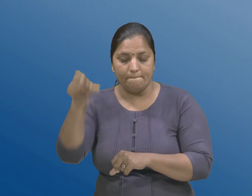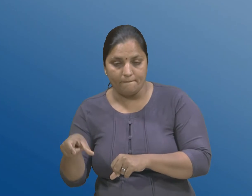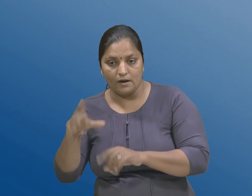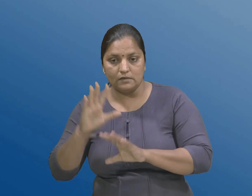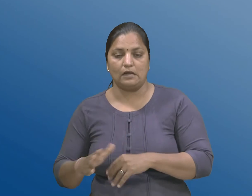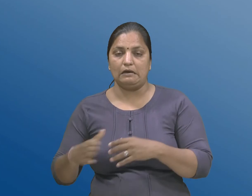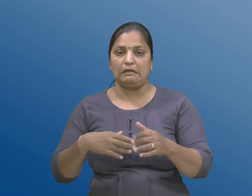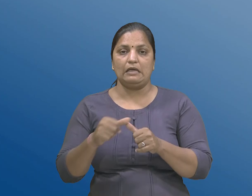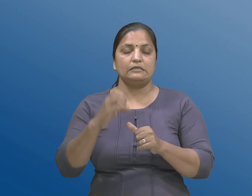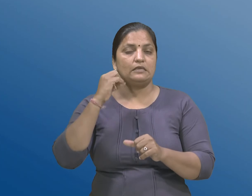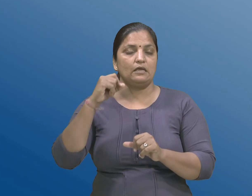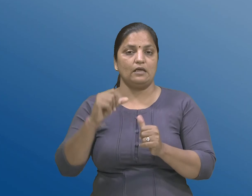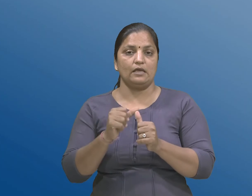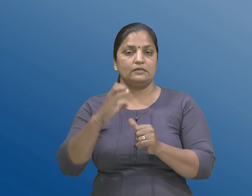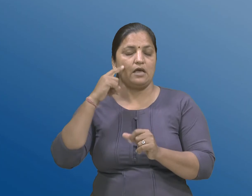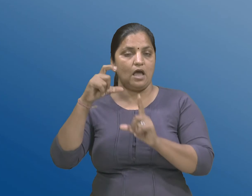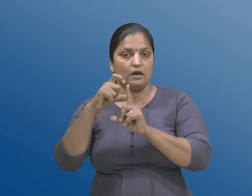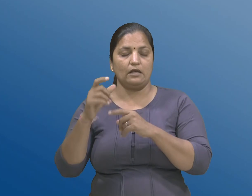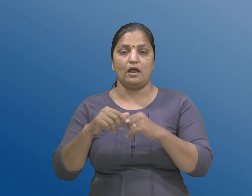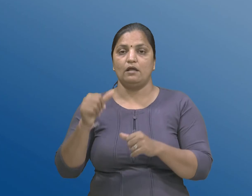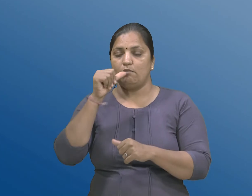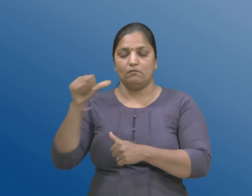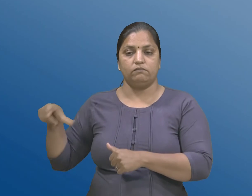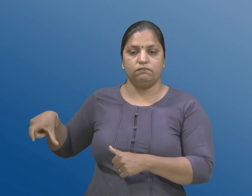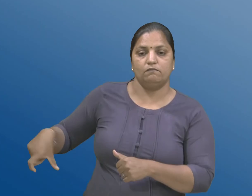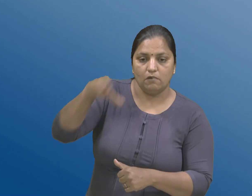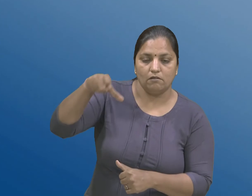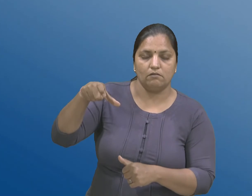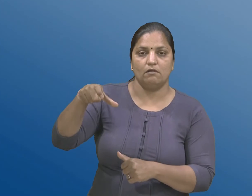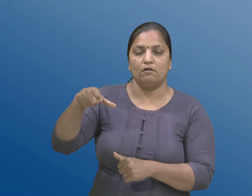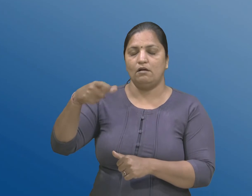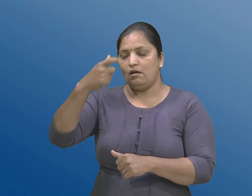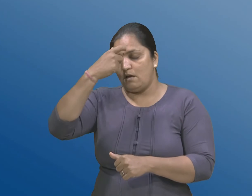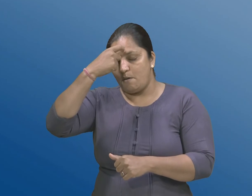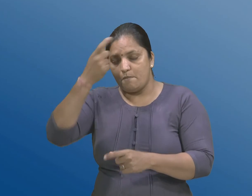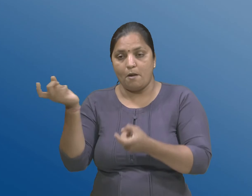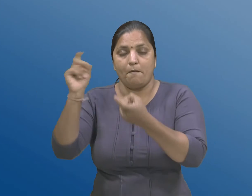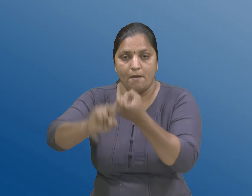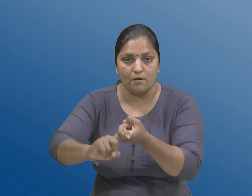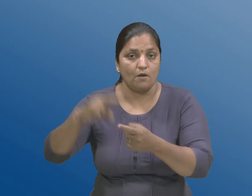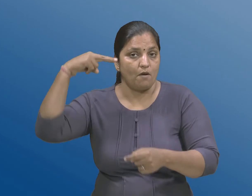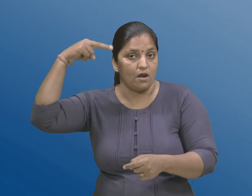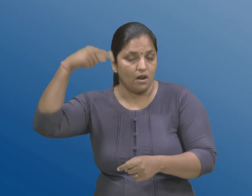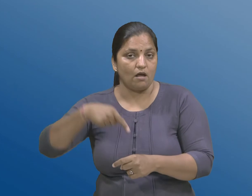के एवा कोई जलत पदार्थो फ्यकीने हिंसक हुमलो करवानों कारणे विक्रुत बनी गई